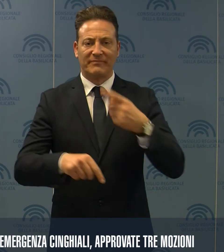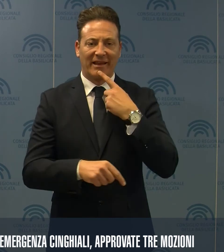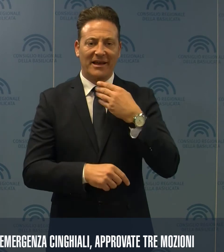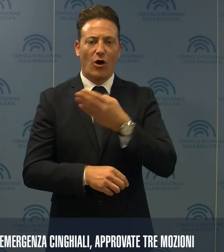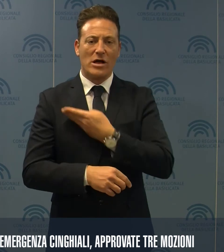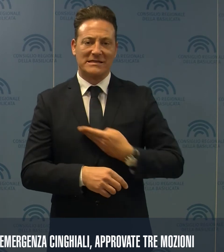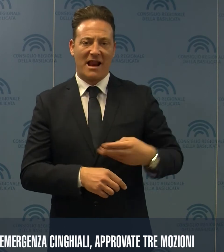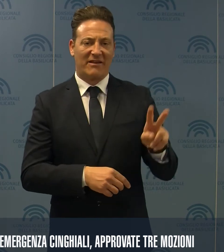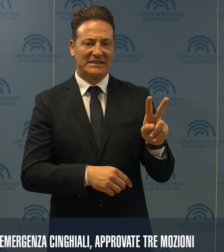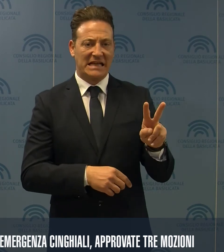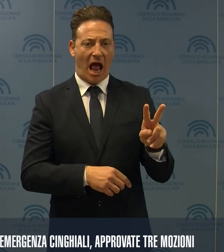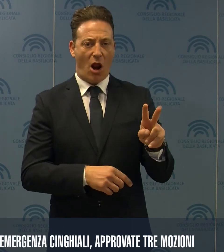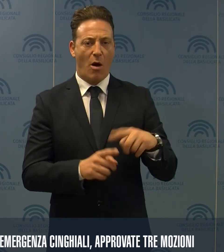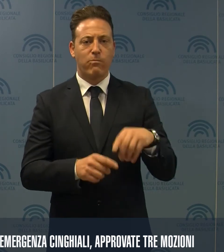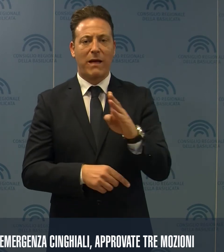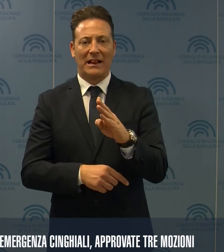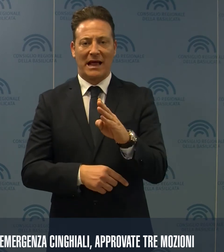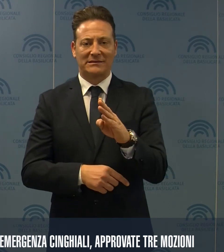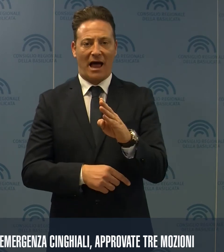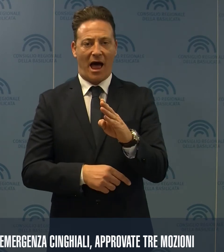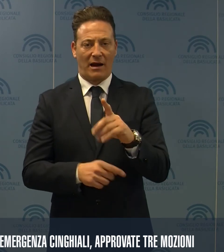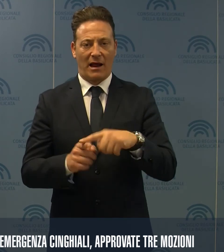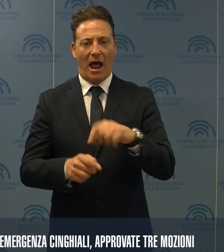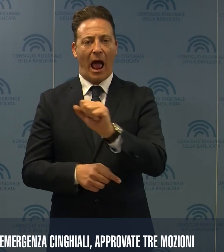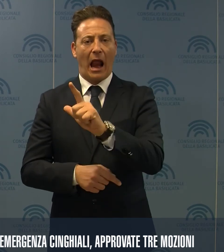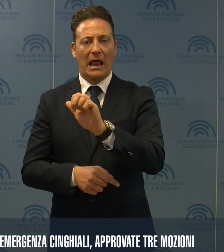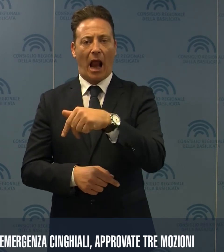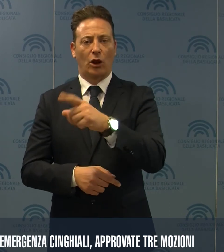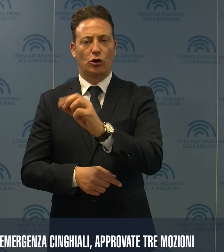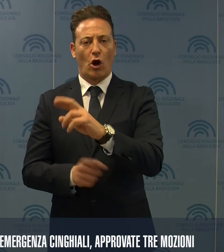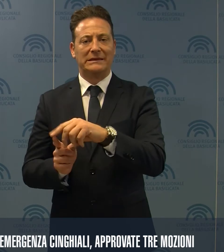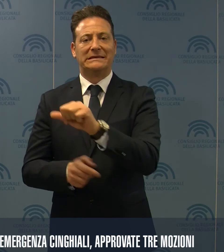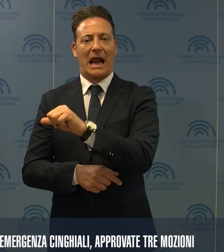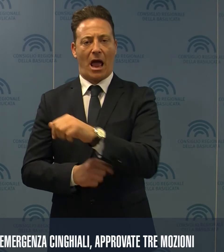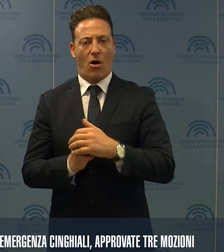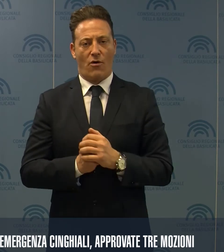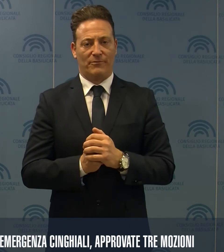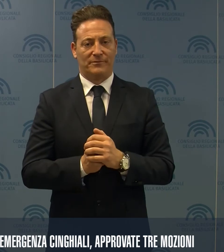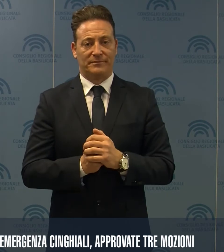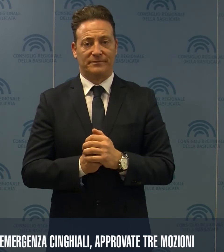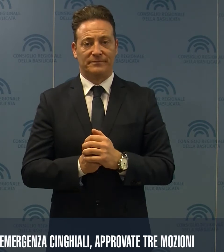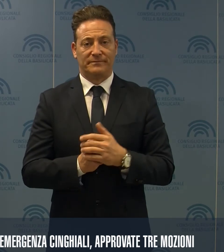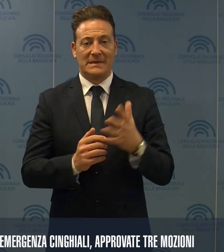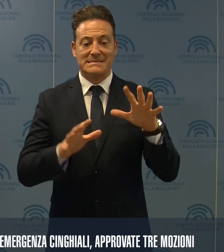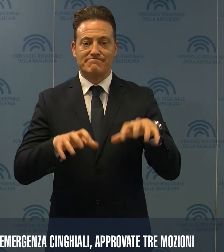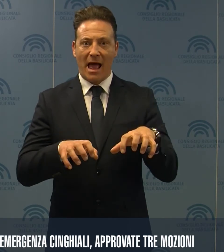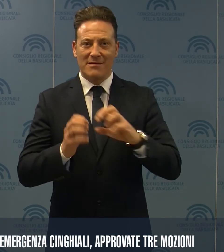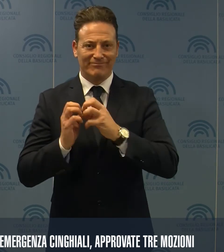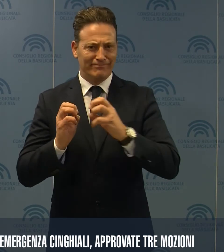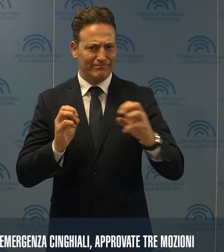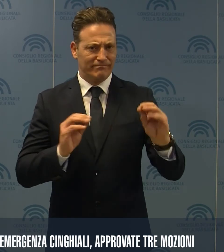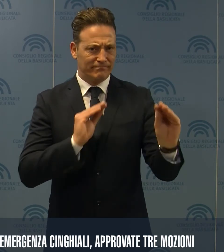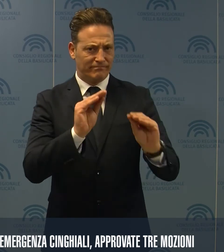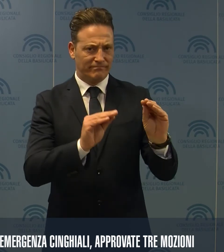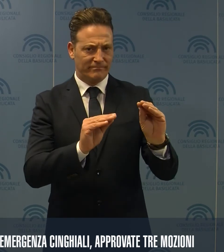consiglieri Viziello, Baldassarre, Aliandro e Sileo. Tra i diversi impegni chiesti